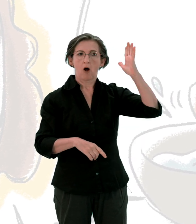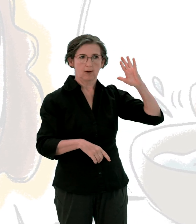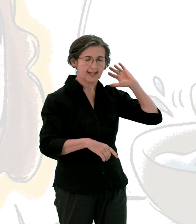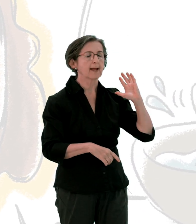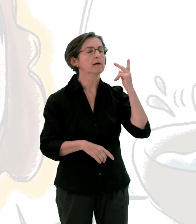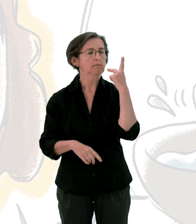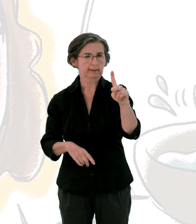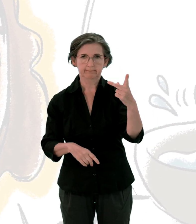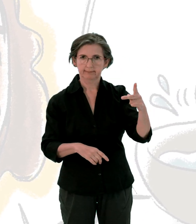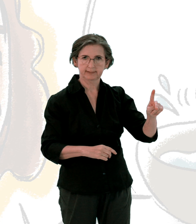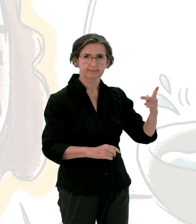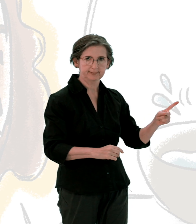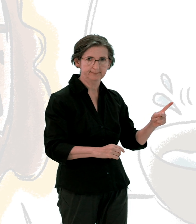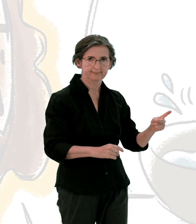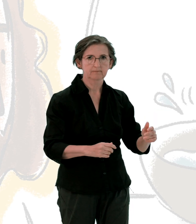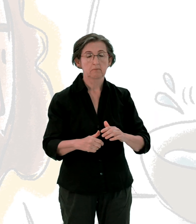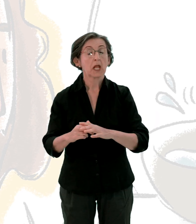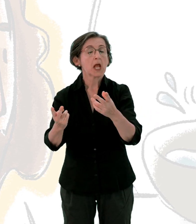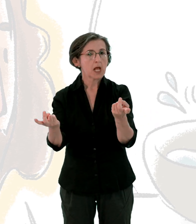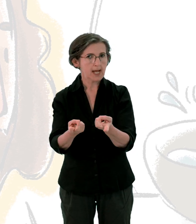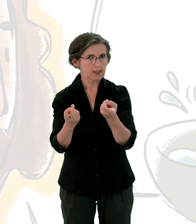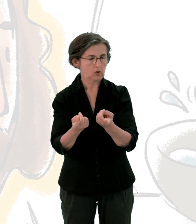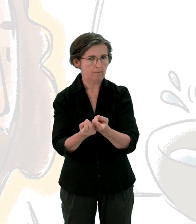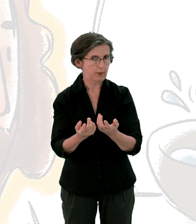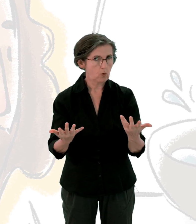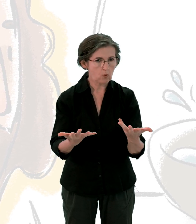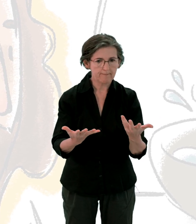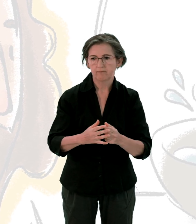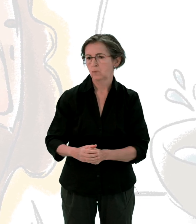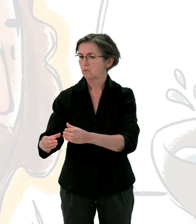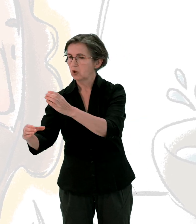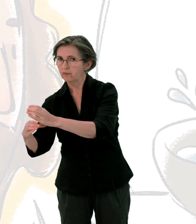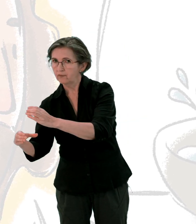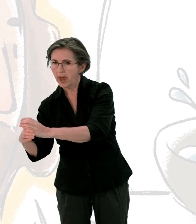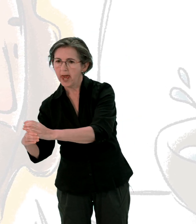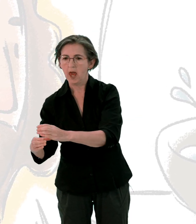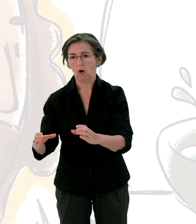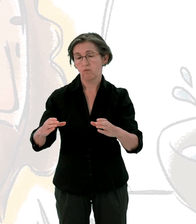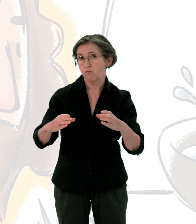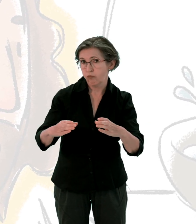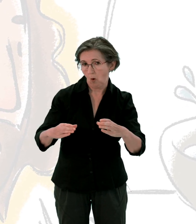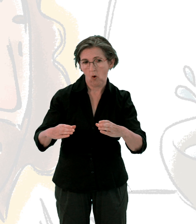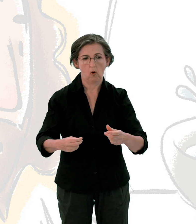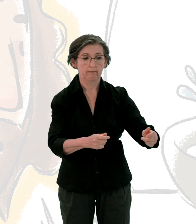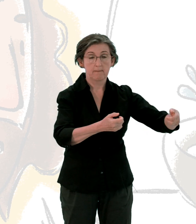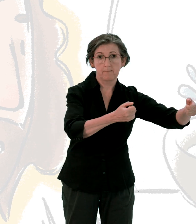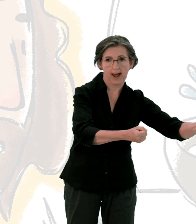Par exemple, la façon de laver les verres, les peaux et les plats.